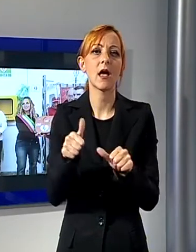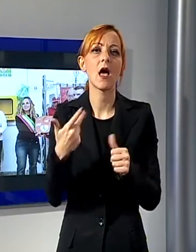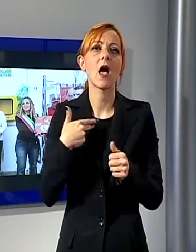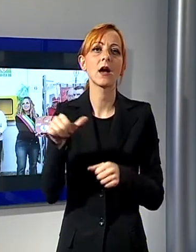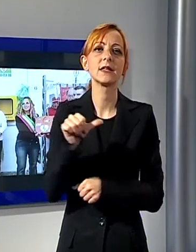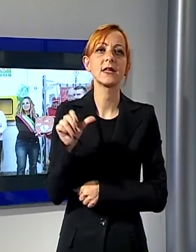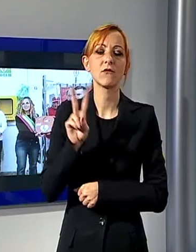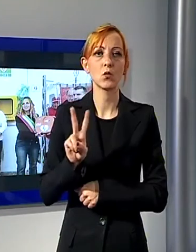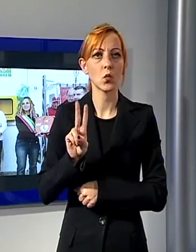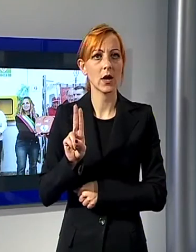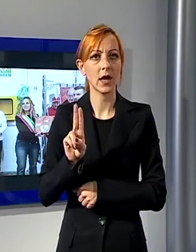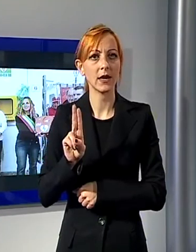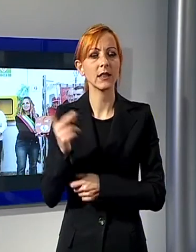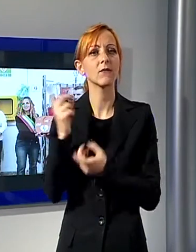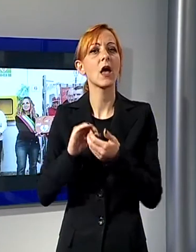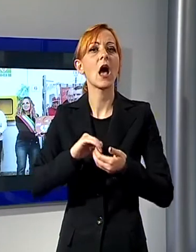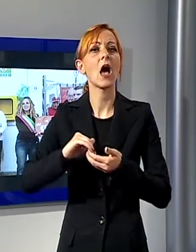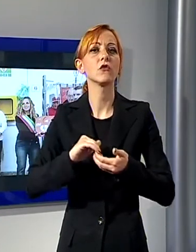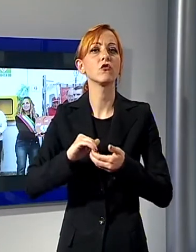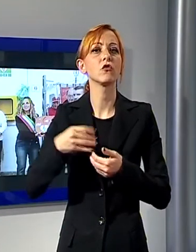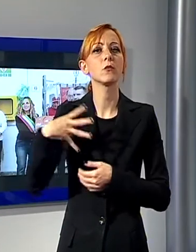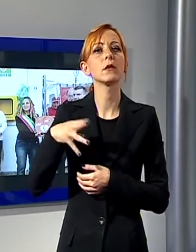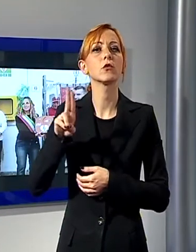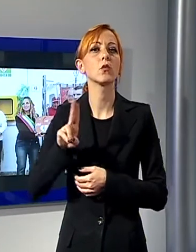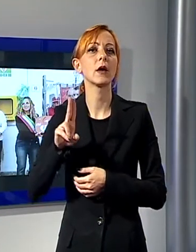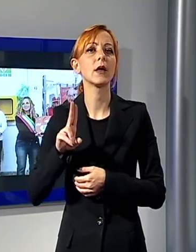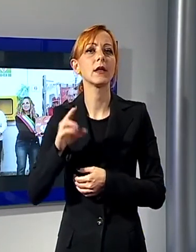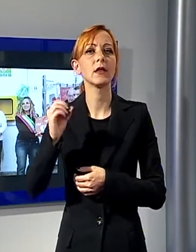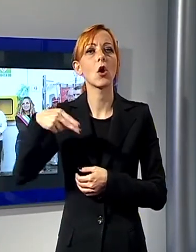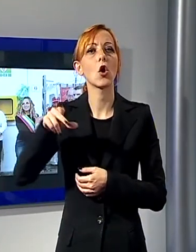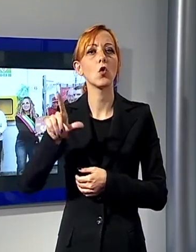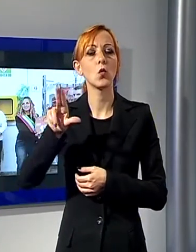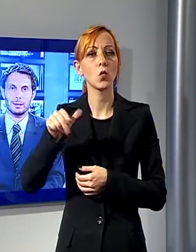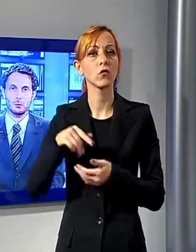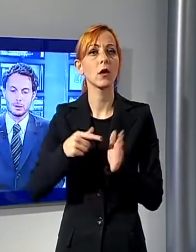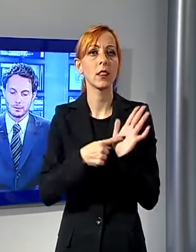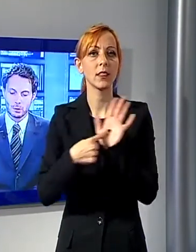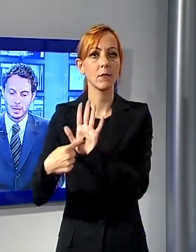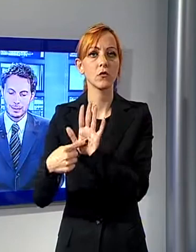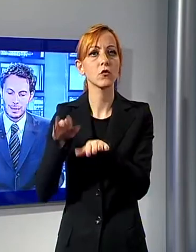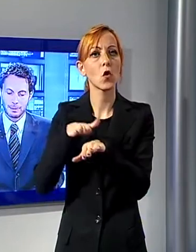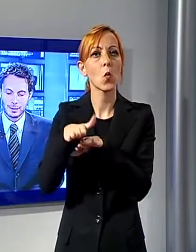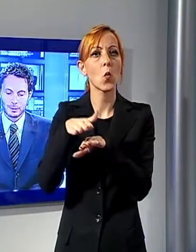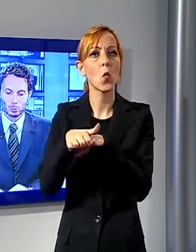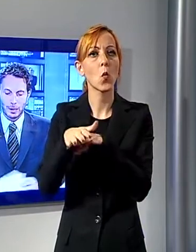Ungaretti dell'associazione Mirco Ungaretti Ollus che ha fatto una dimostrazione dell'utilizzo dell'apparecchiatura.